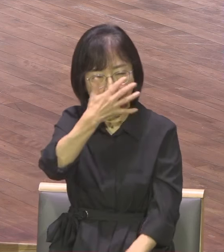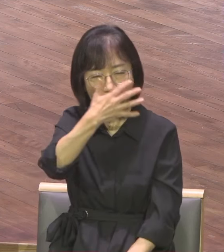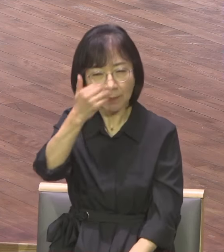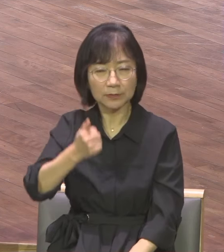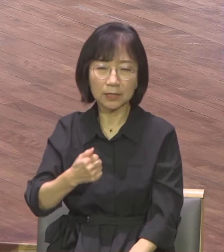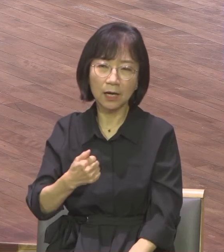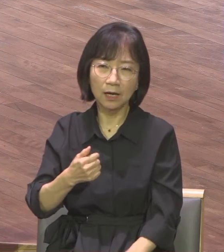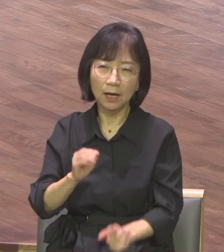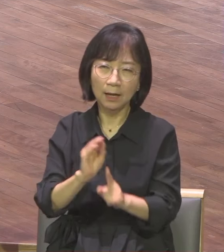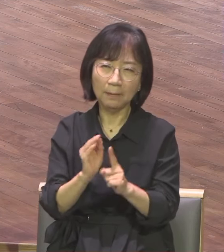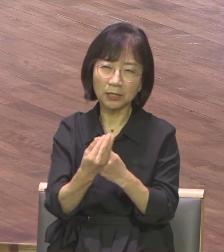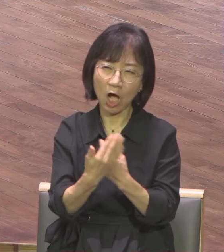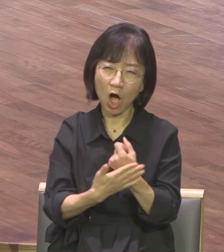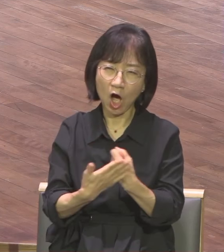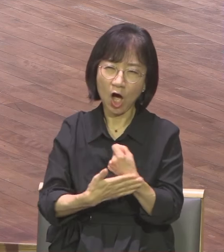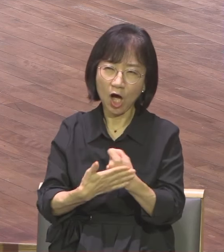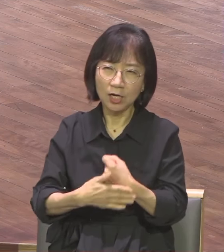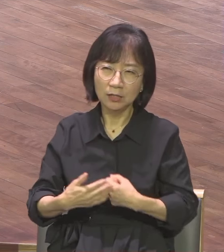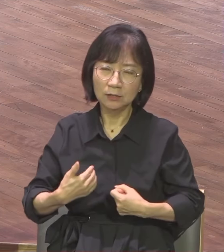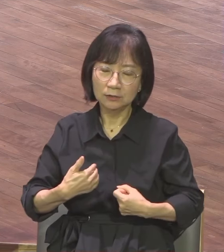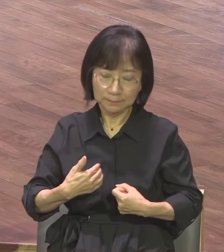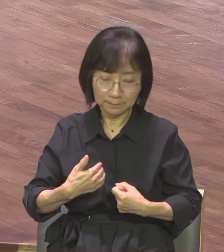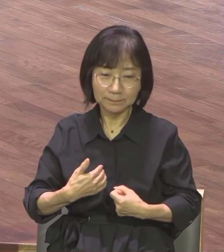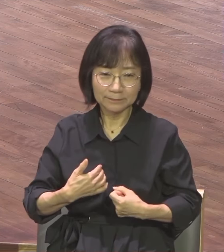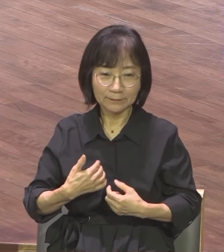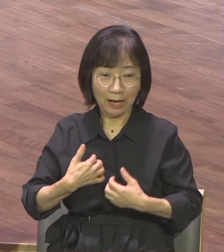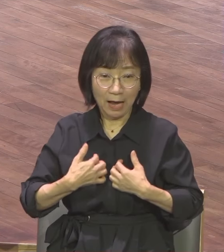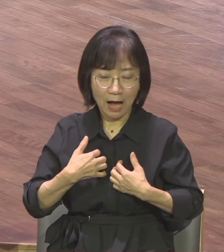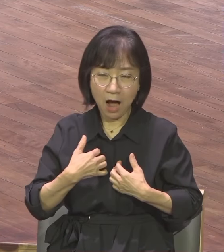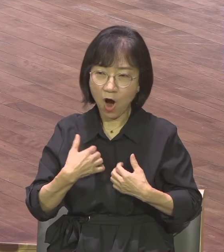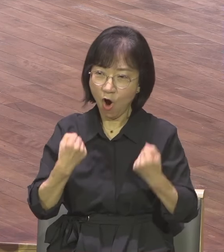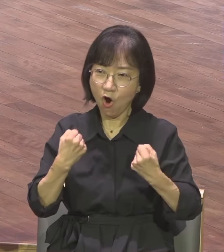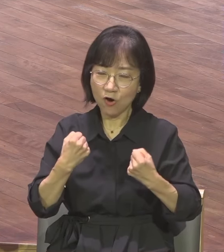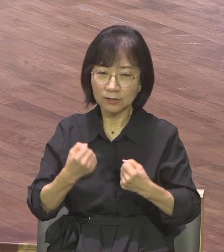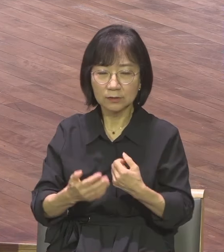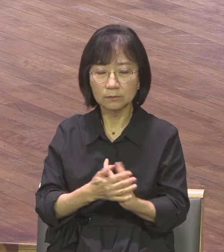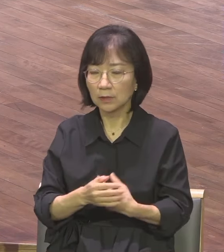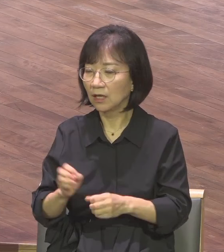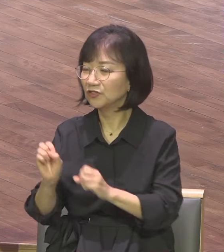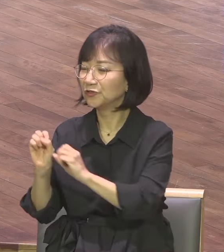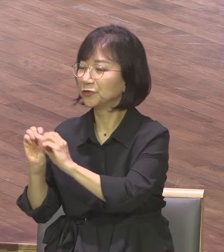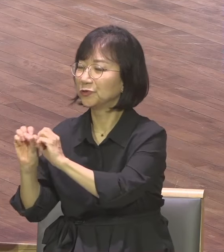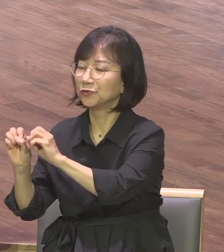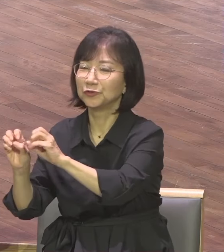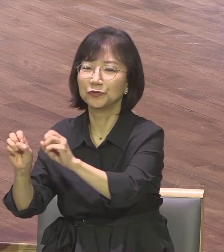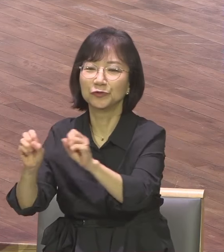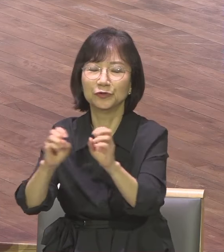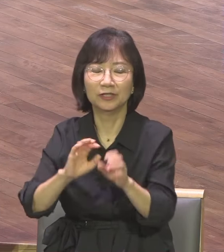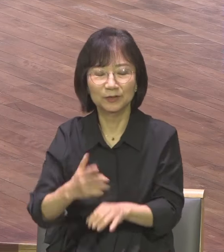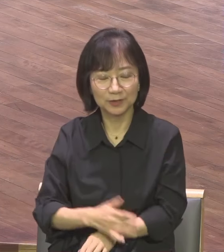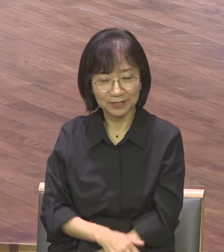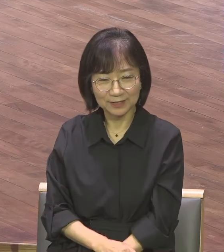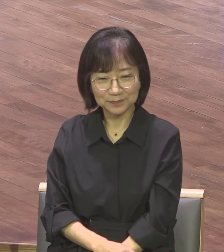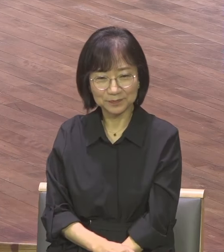마늘이 풀이 된 거예요 풀이 제가 저도 얘기했지만 담임 목사님이 사업하면서 그 피곤한 가운데